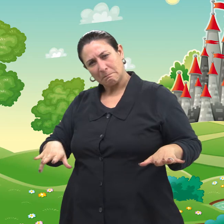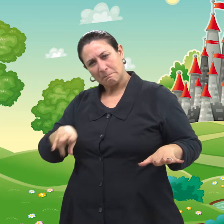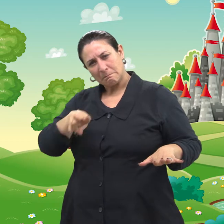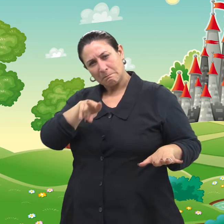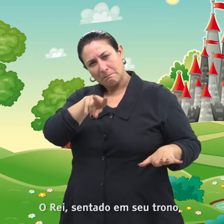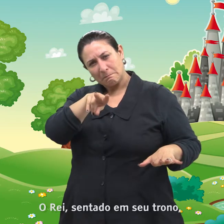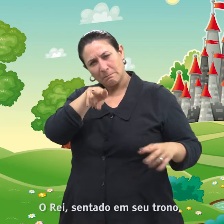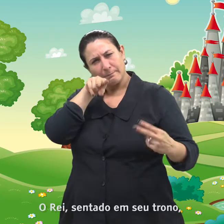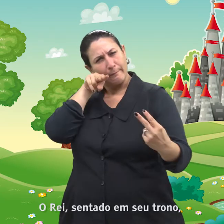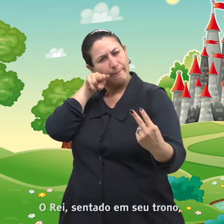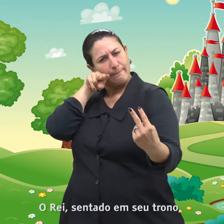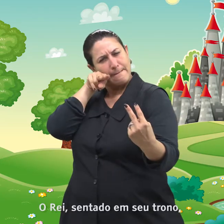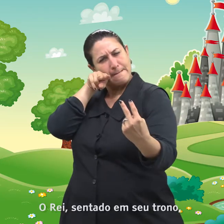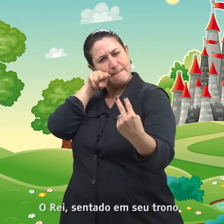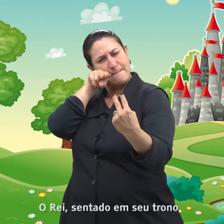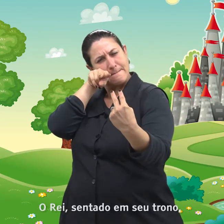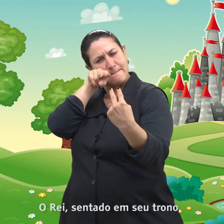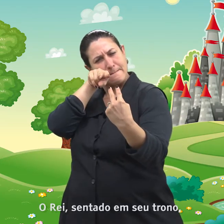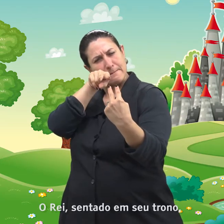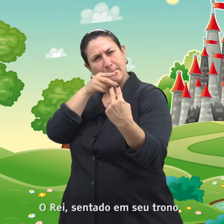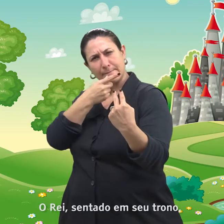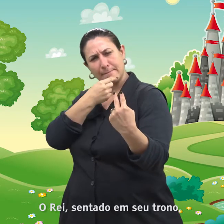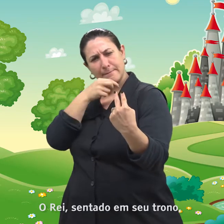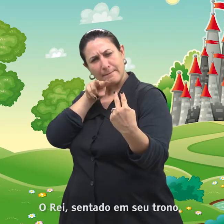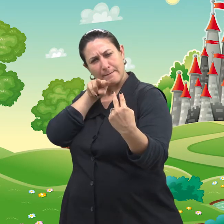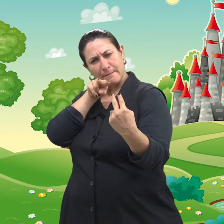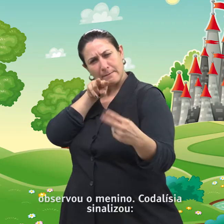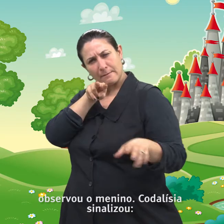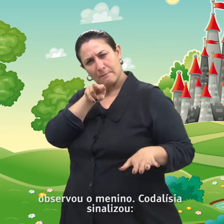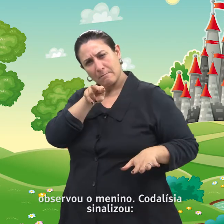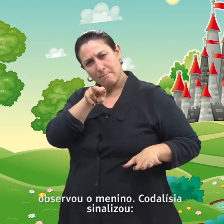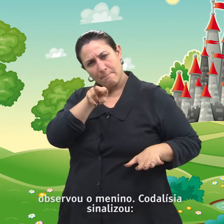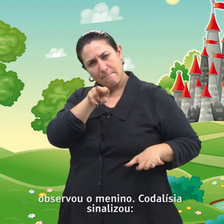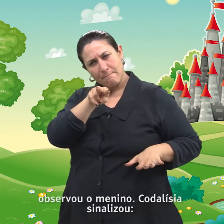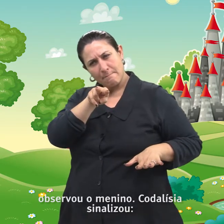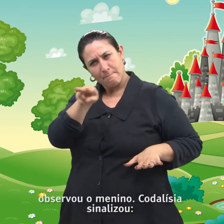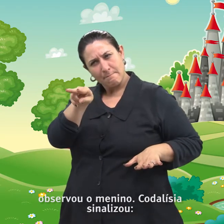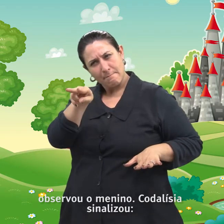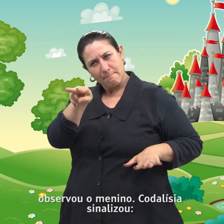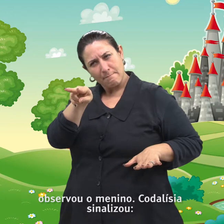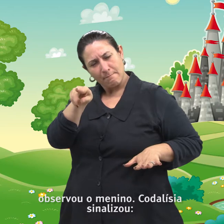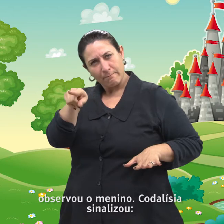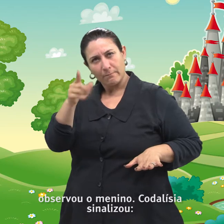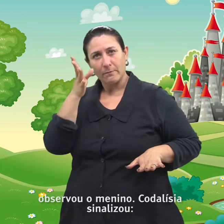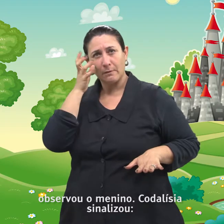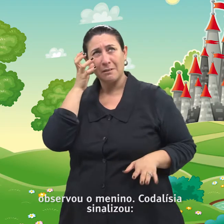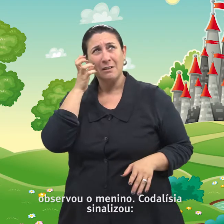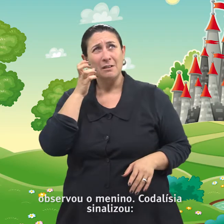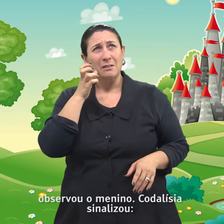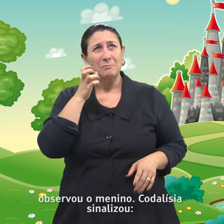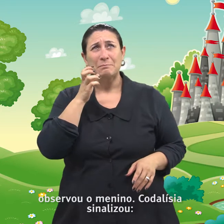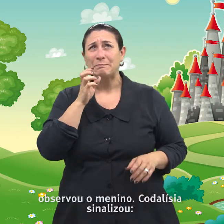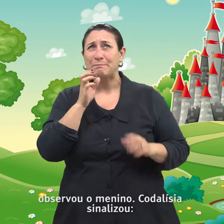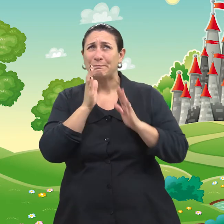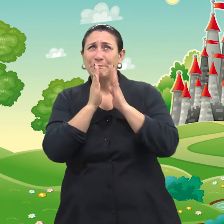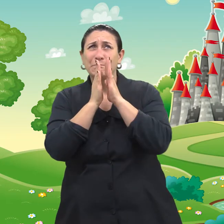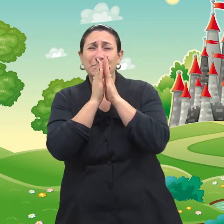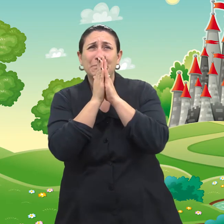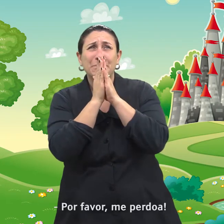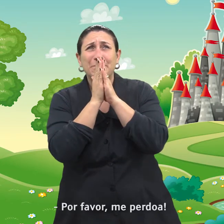O rei, sentado em seu trono, observou o menino e Codalísia sinalizou. Por